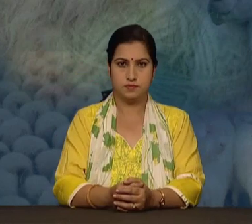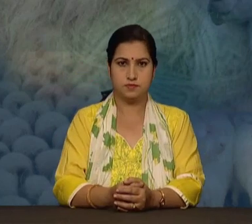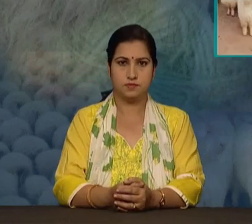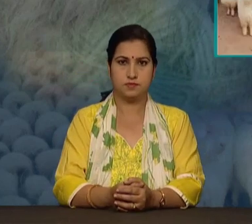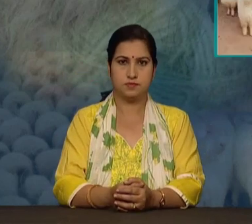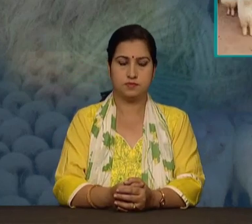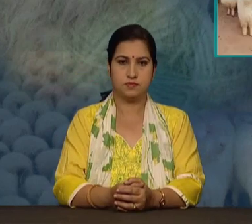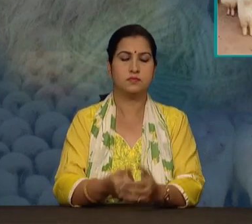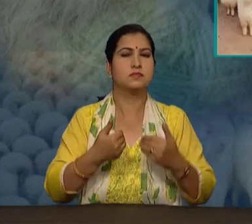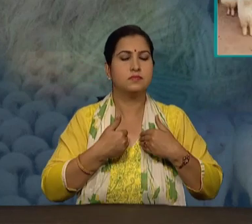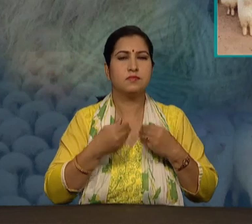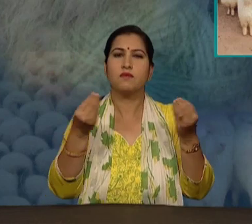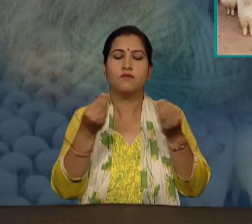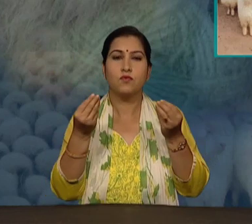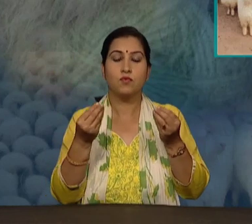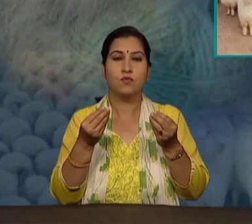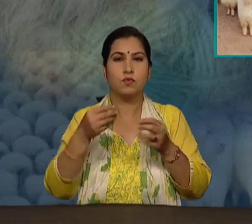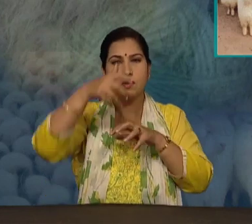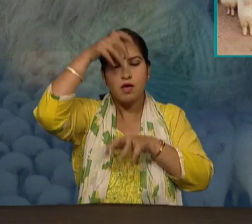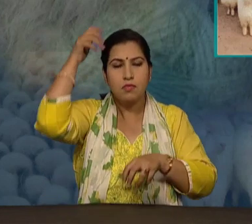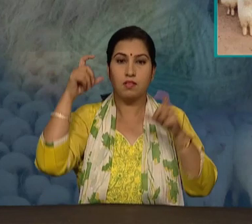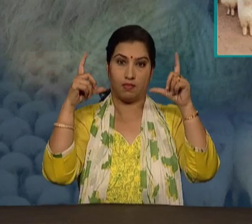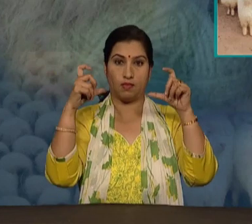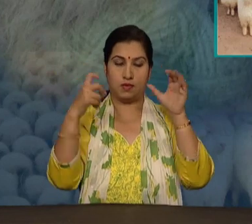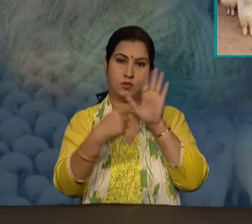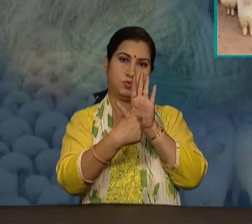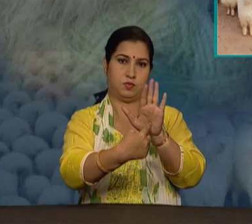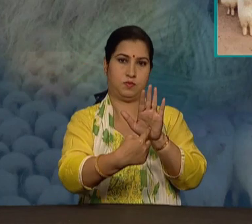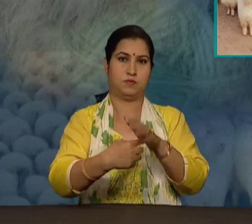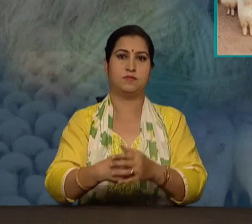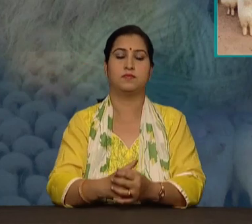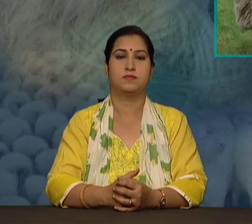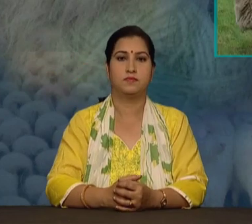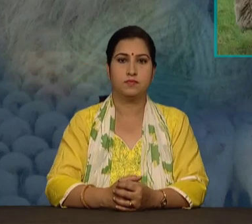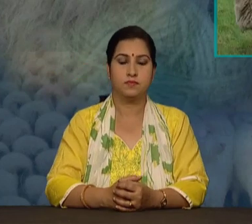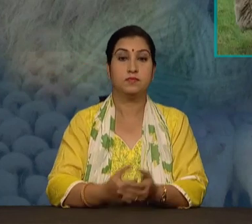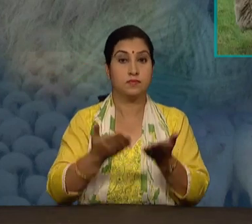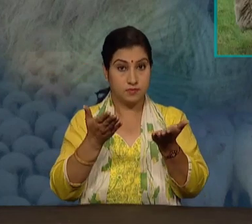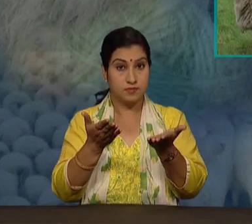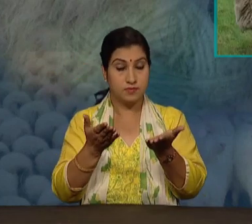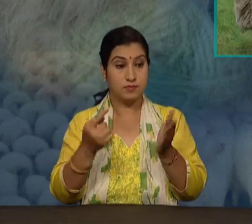हम कुछ जानवरों के चित्र दिखा रहे हैं आप इन्हें पहचानिये